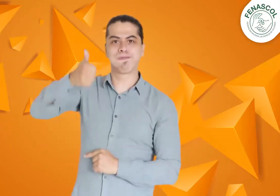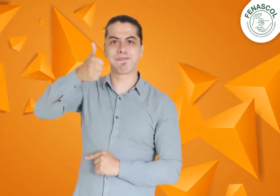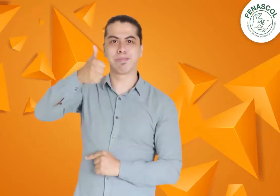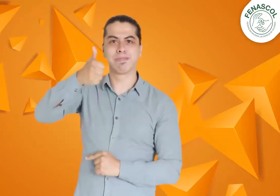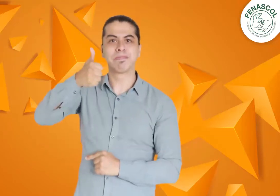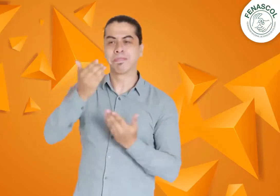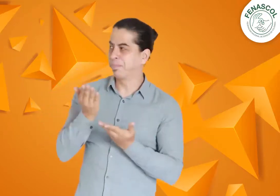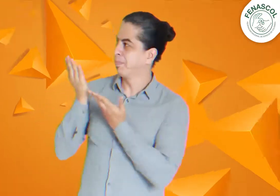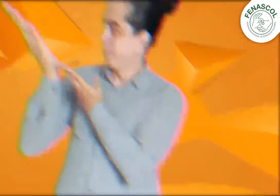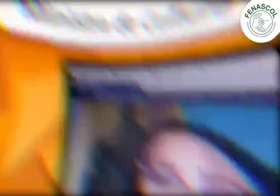palabras de apertura.